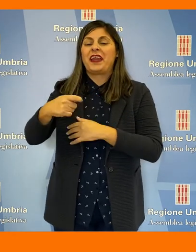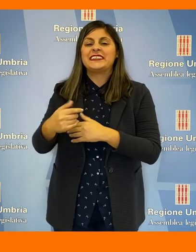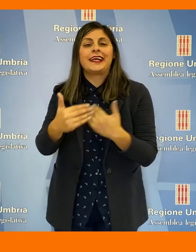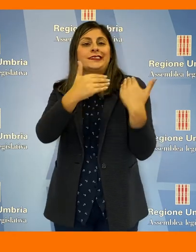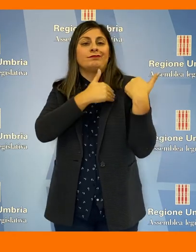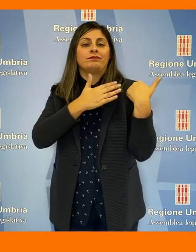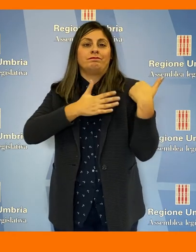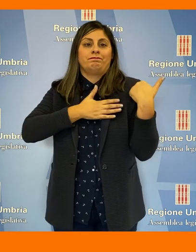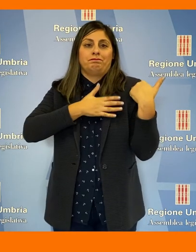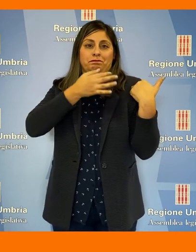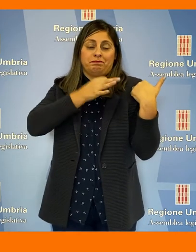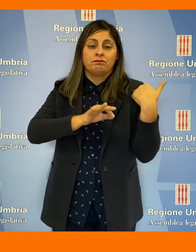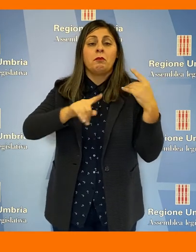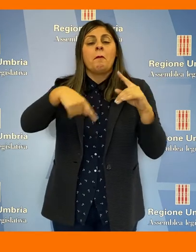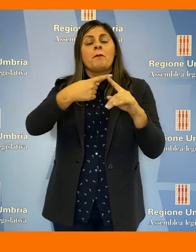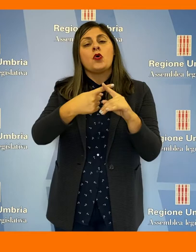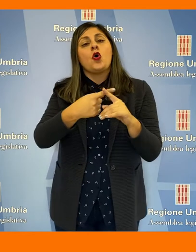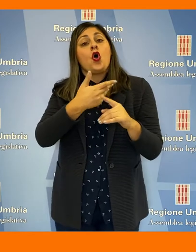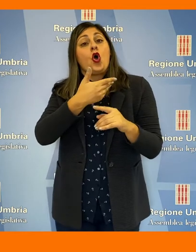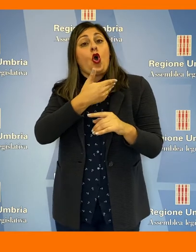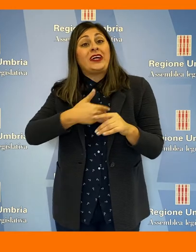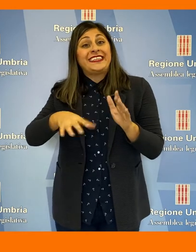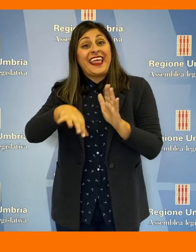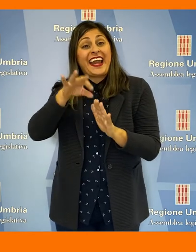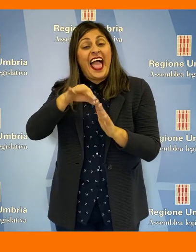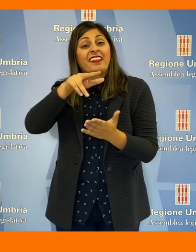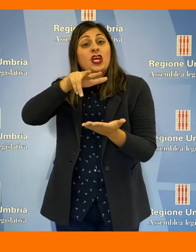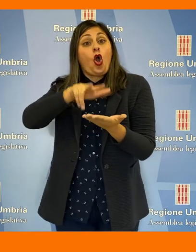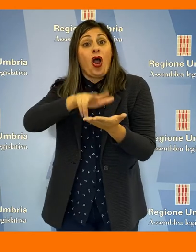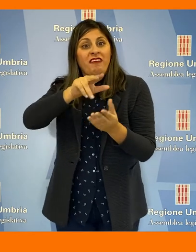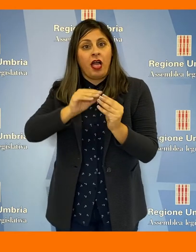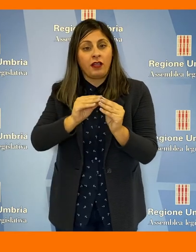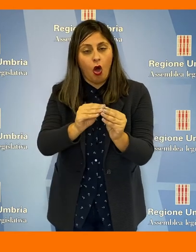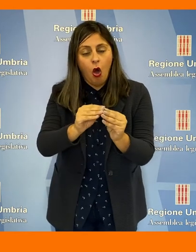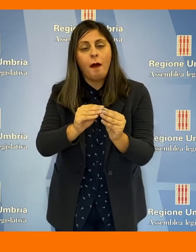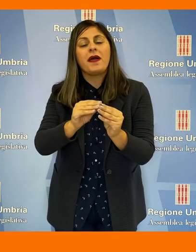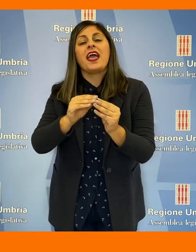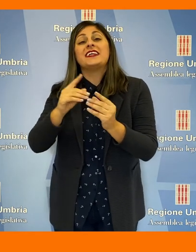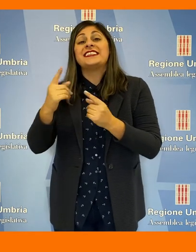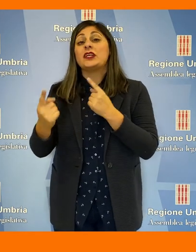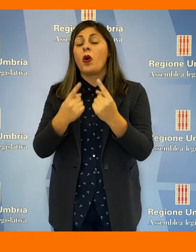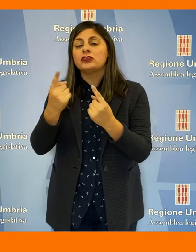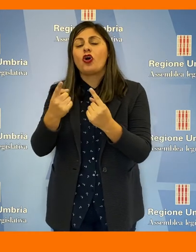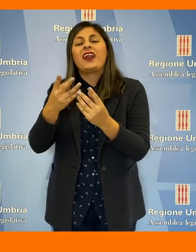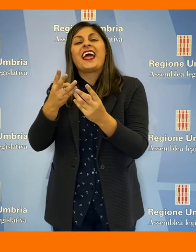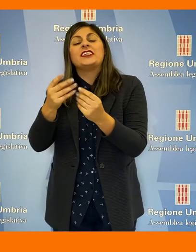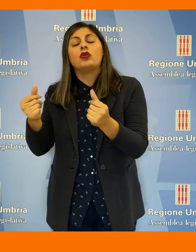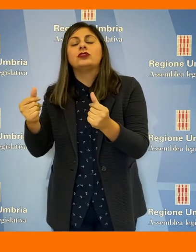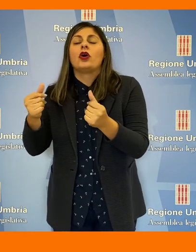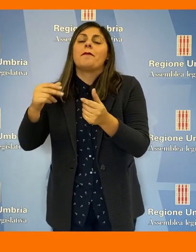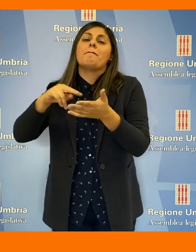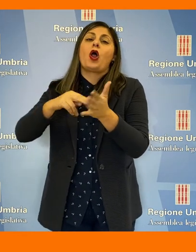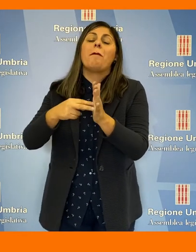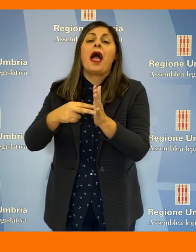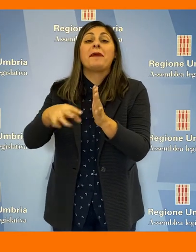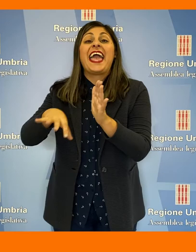'Ufficio di Presidenza, le modalità di convalida dei consiglieri eletti, le situazioni e la risoluzione dei casi di